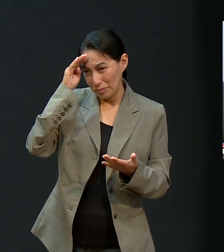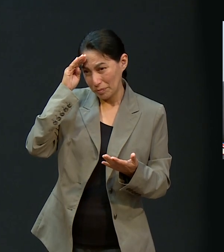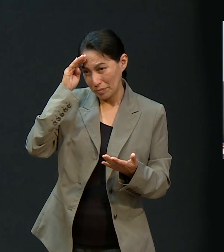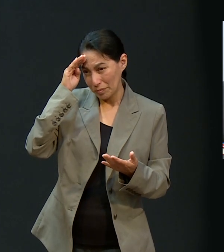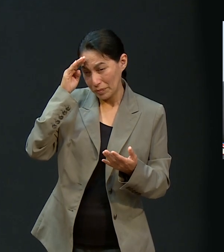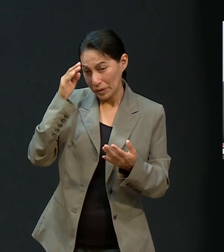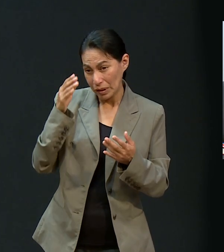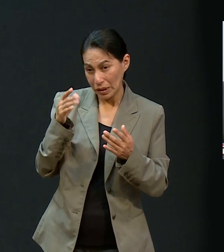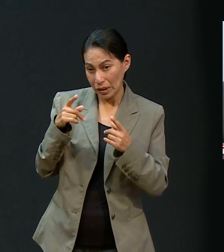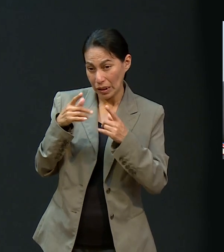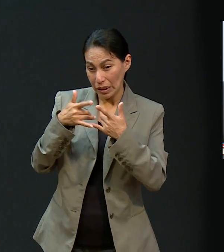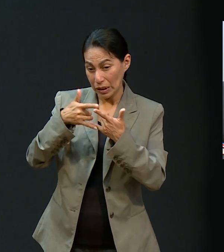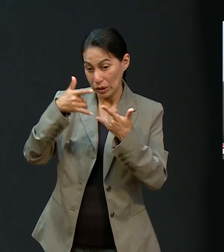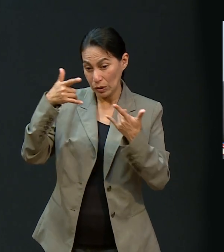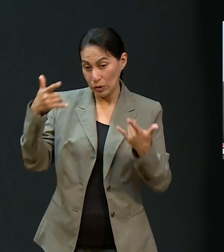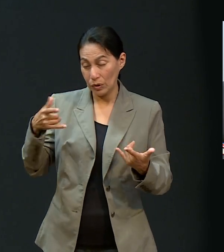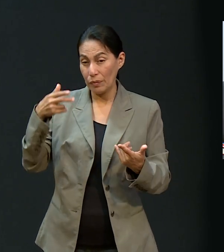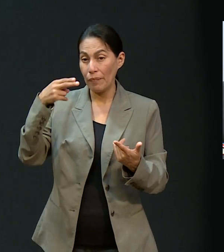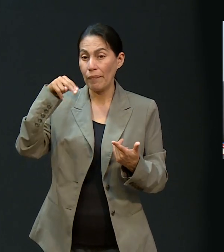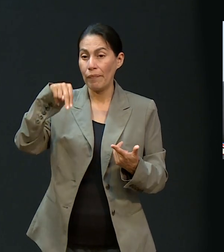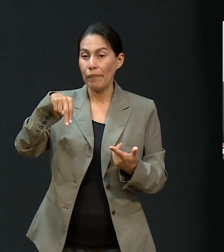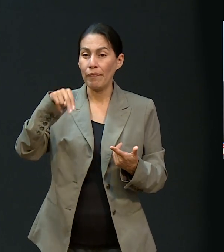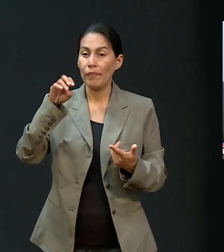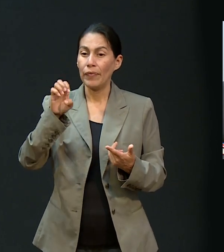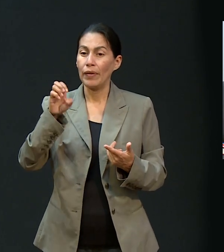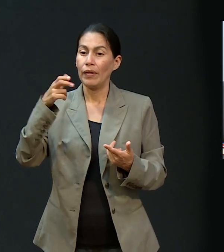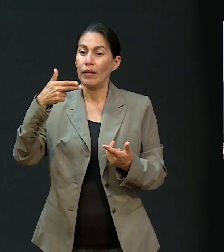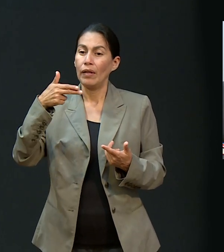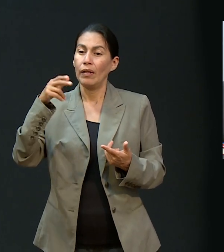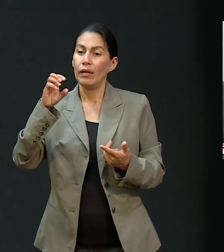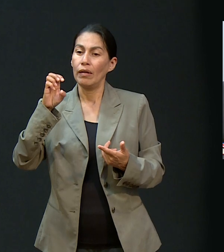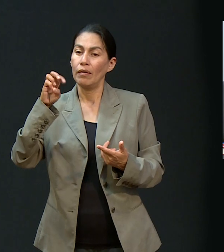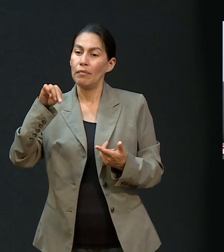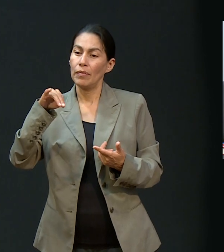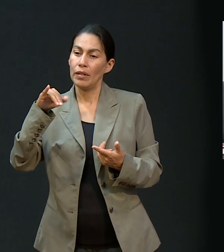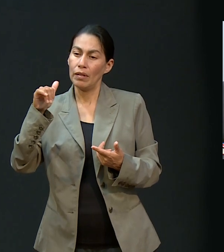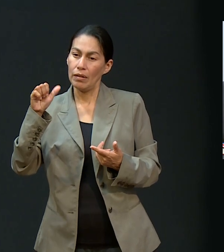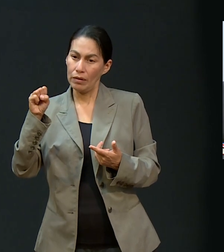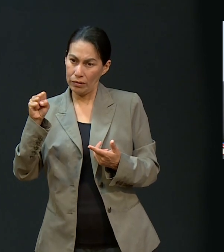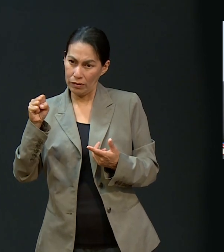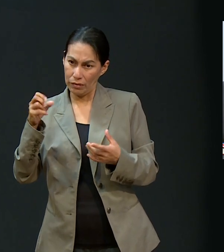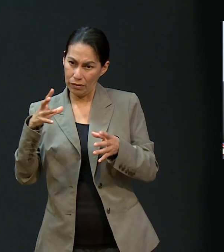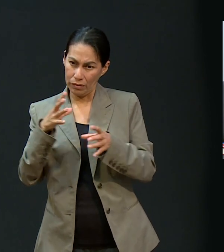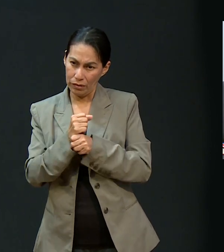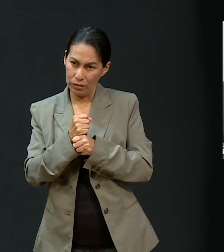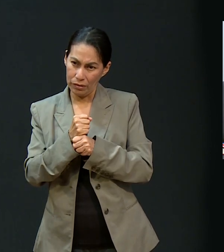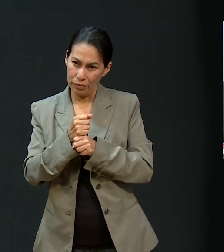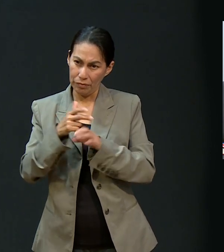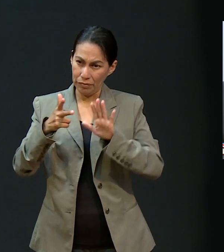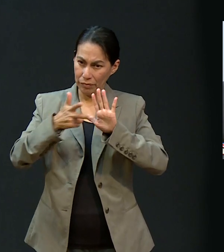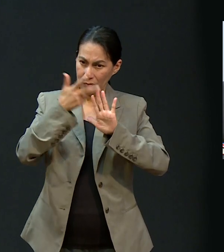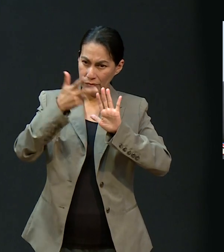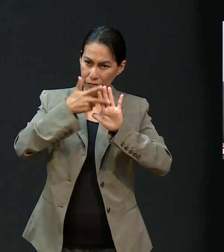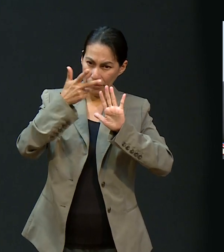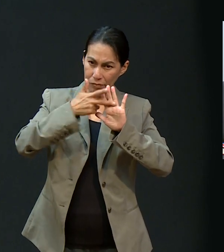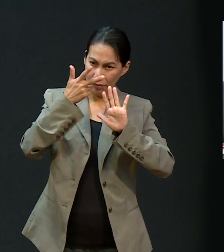ya actualmente pienso y digo, la historia de Neemías es un gran ejemplo de que cada cosa que uno hace debe orar a Dios.